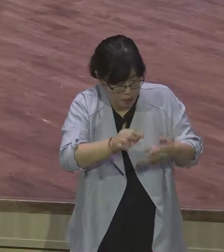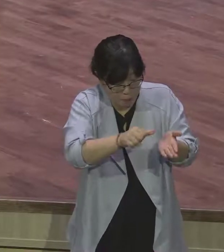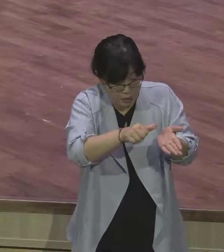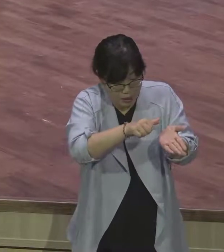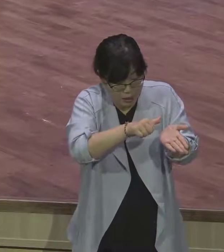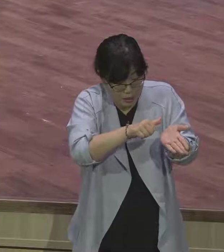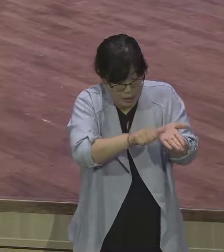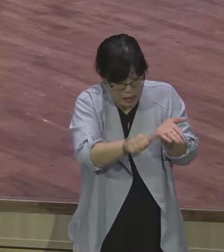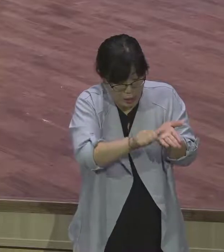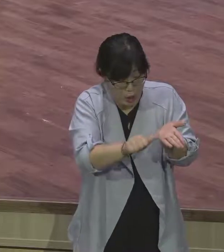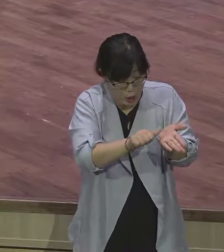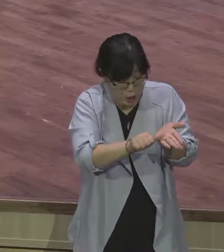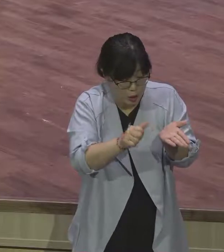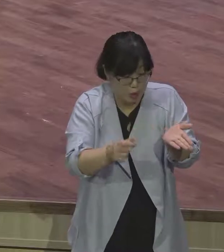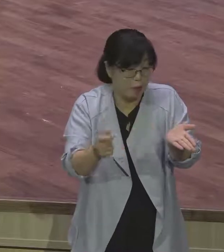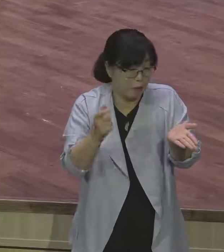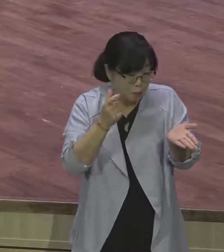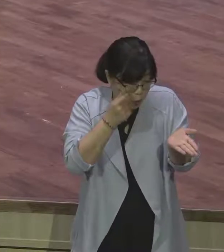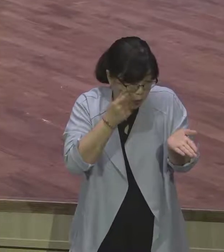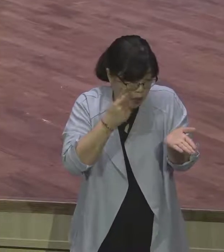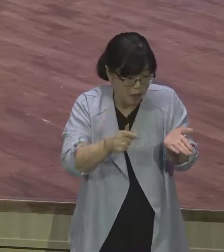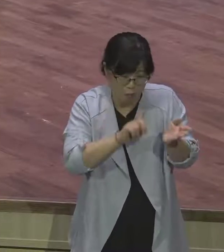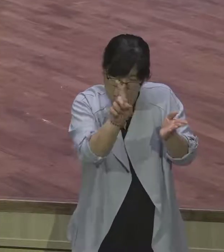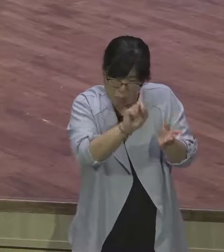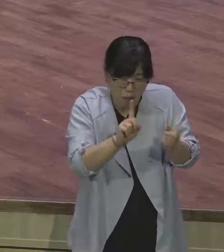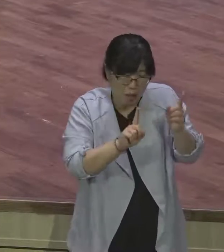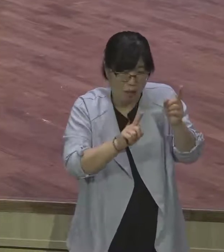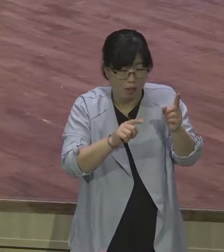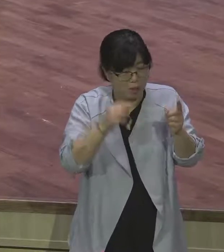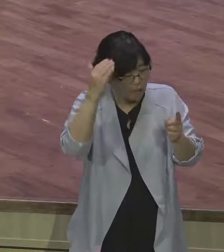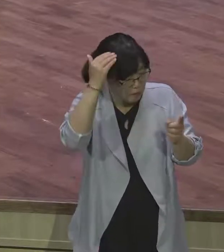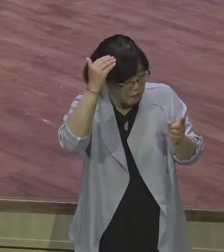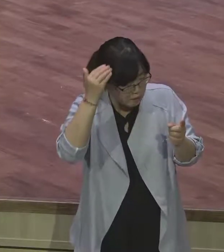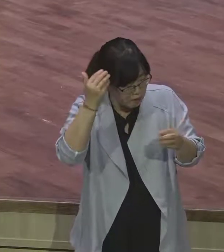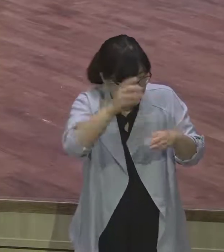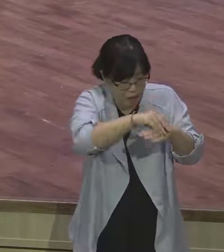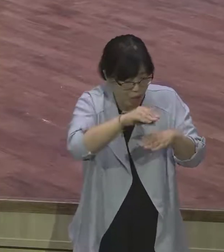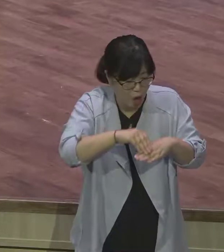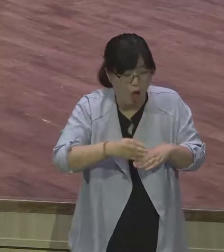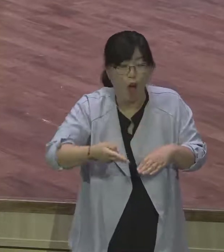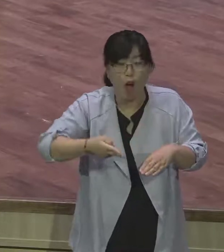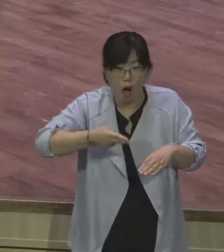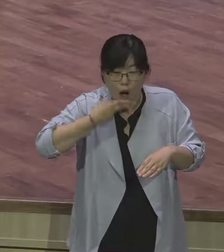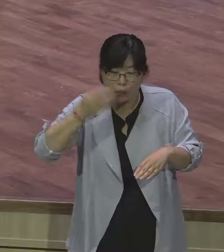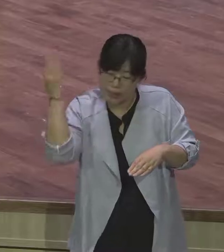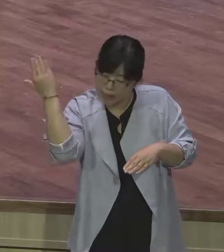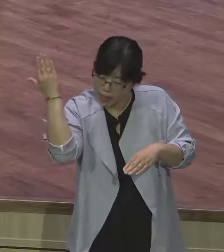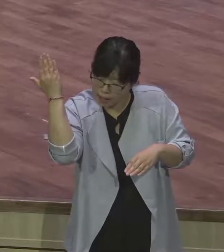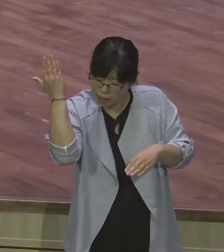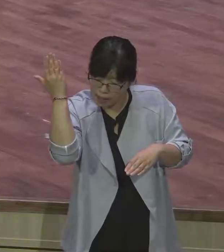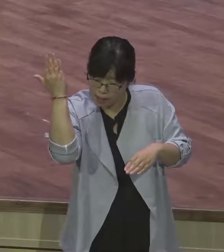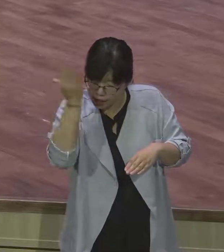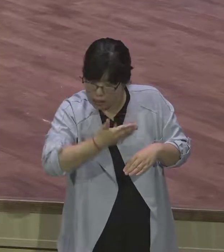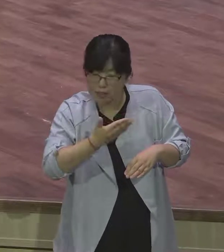한마디로 불순물을 다 빼버린 그래서 다른 것에 정여 영향을 받지 않는